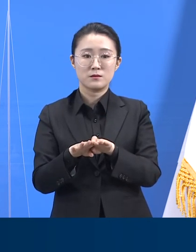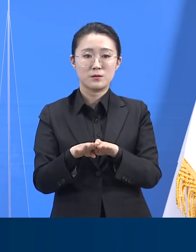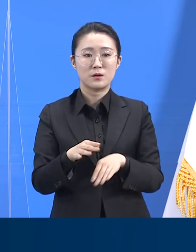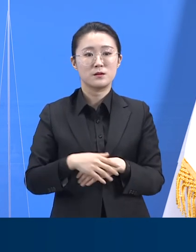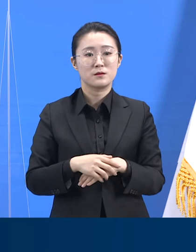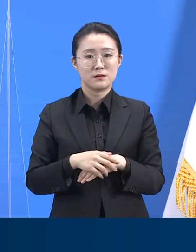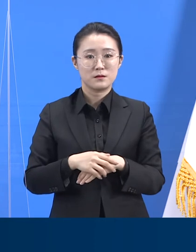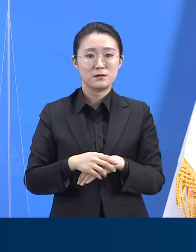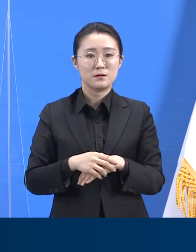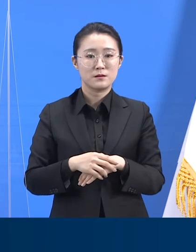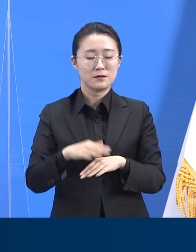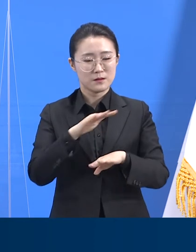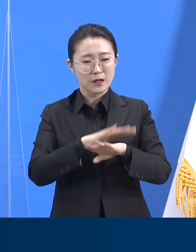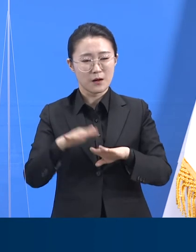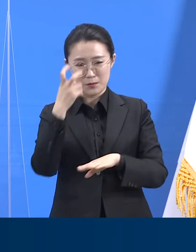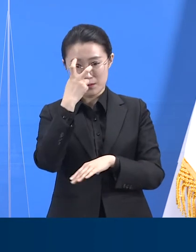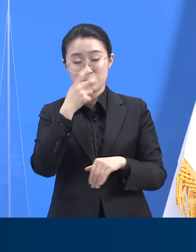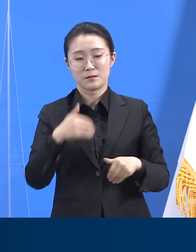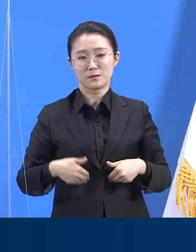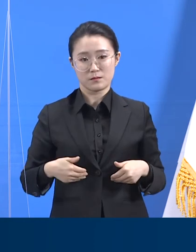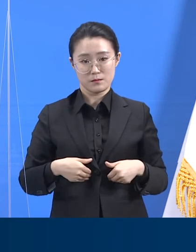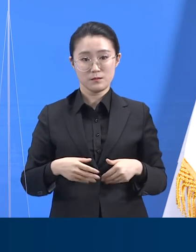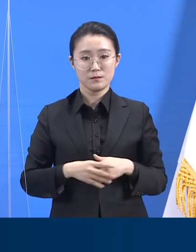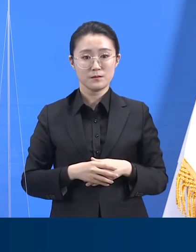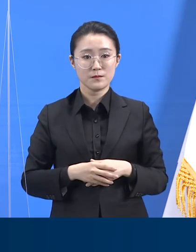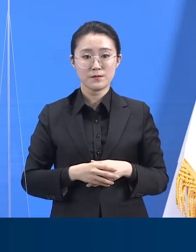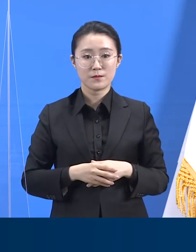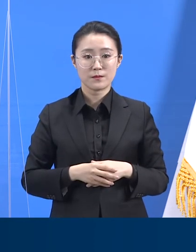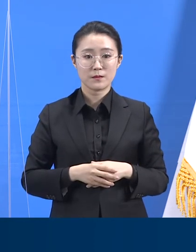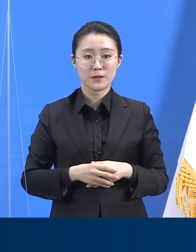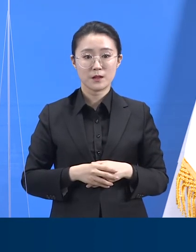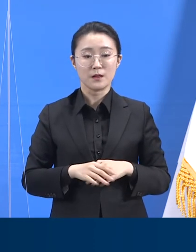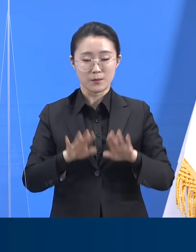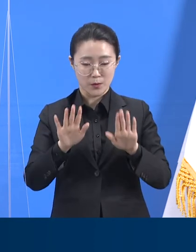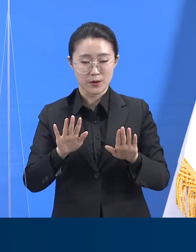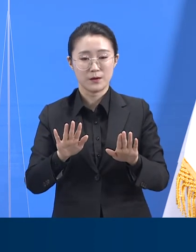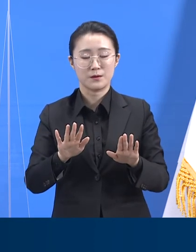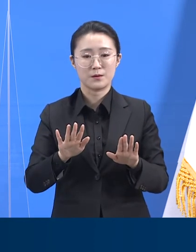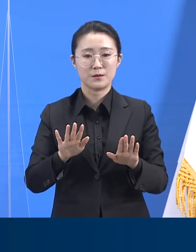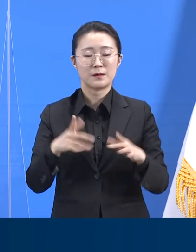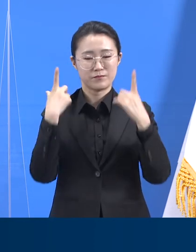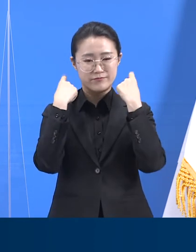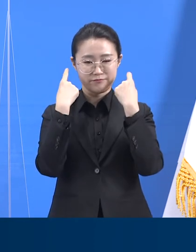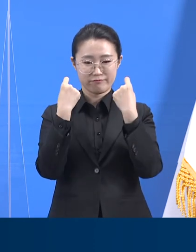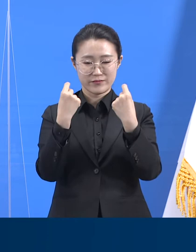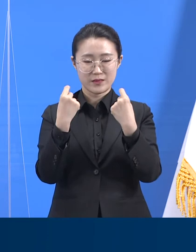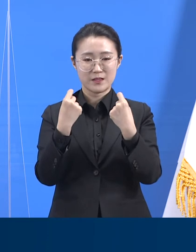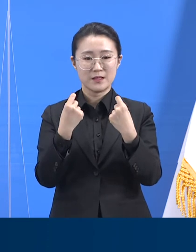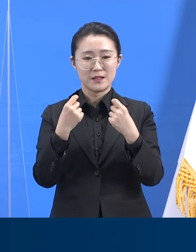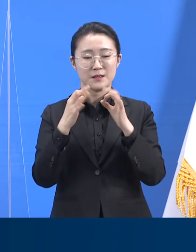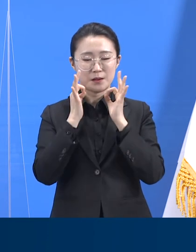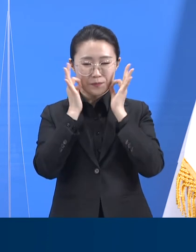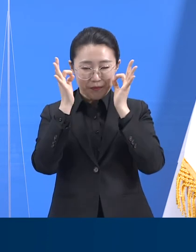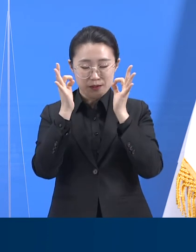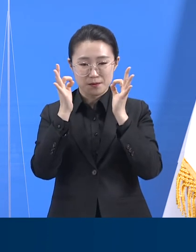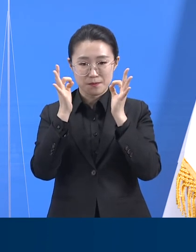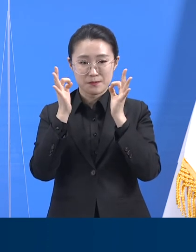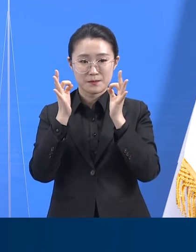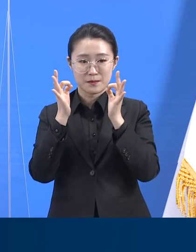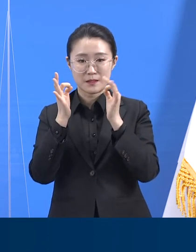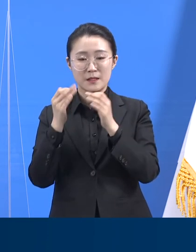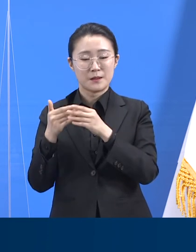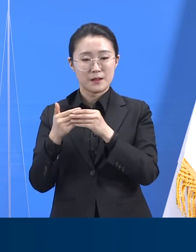의료인들께는 이번에도 성실한 안내자가 되어달라고 부탁드렸습니다. 도는 병의원,